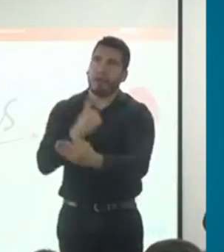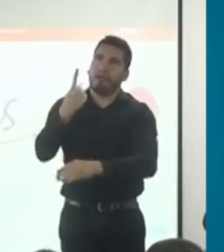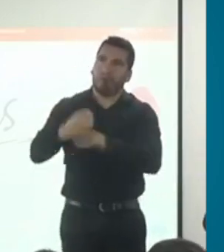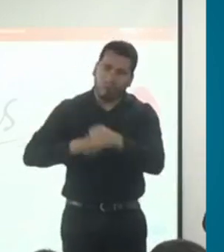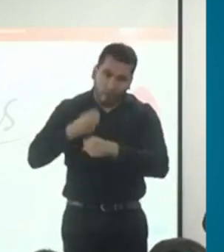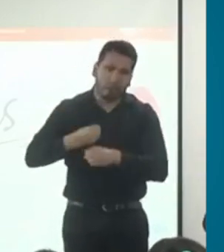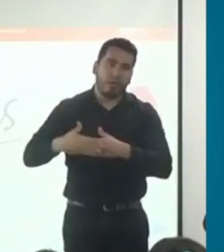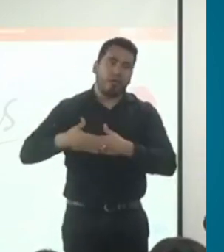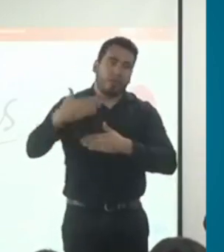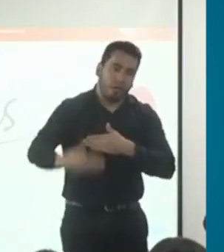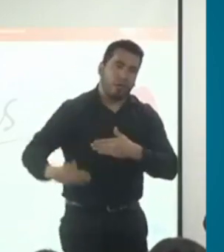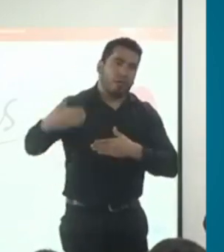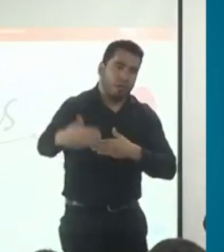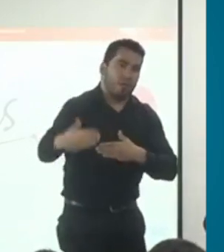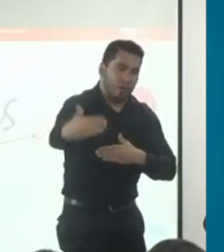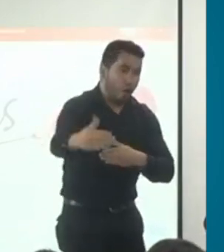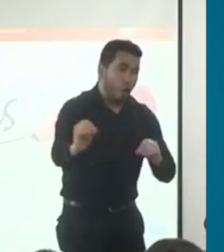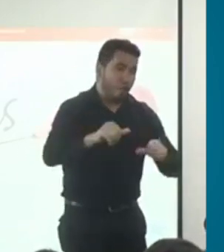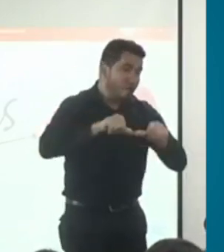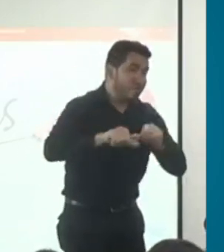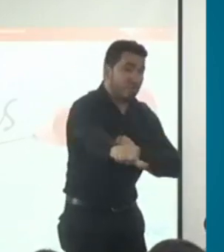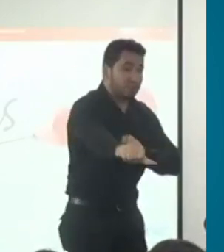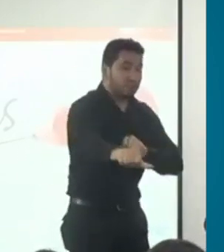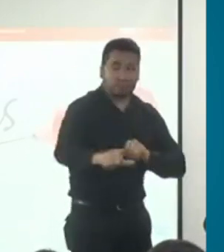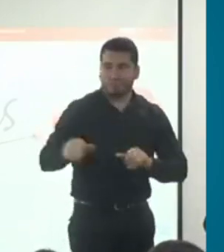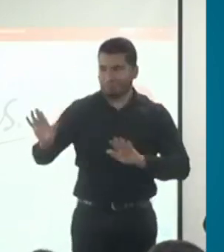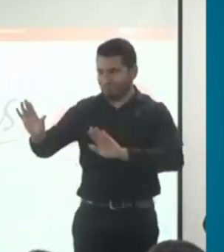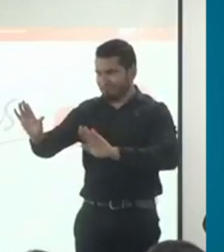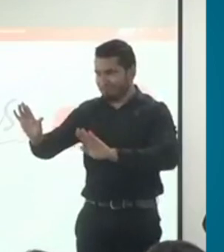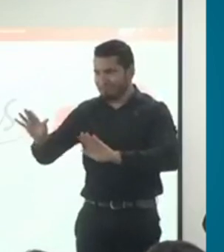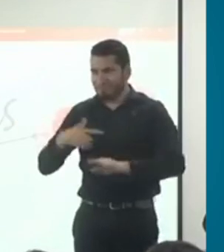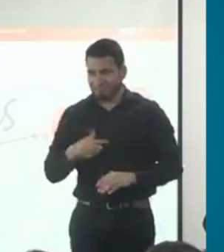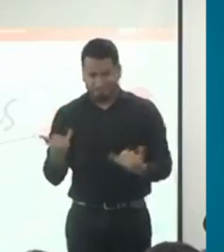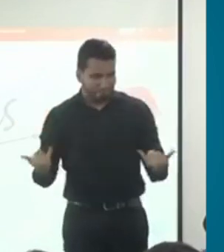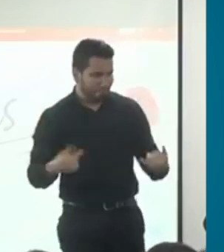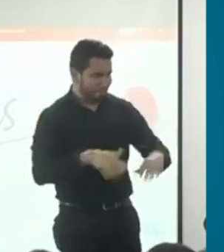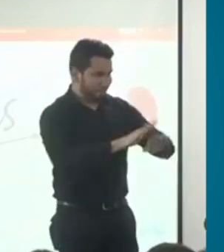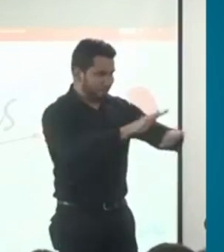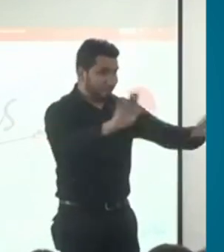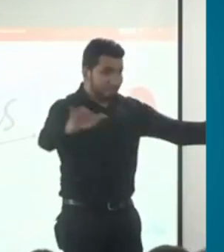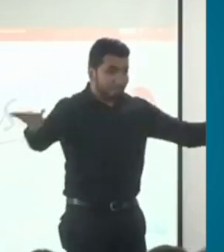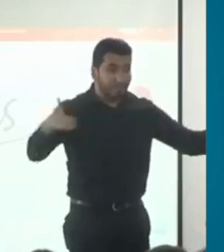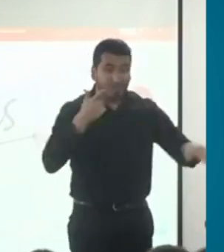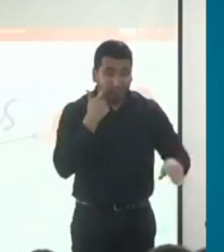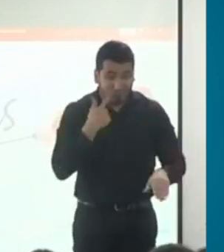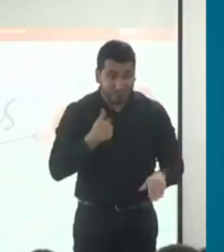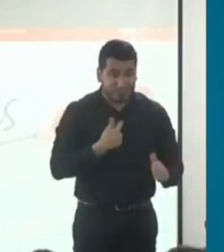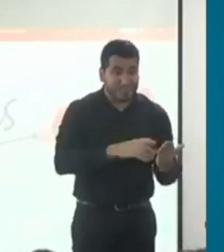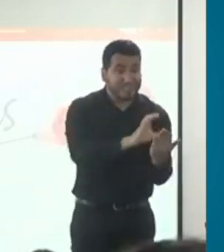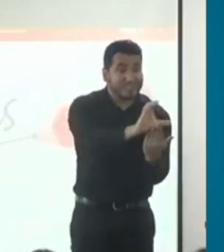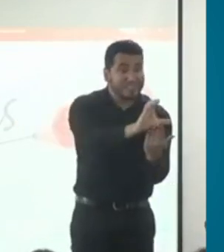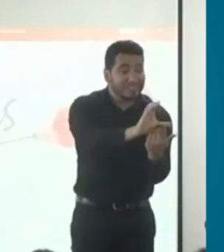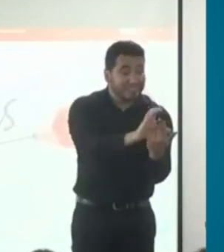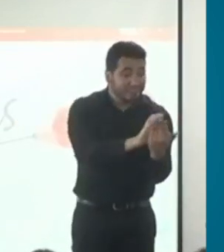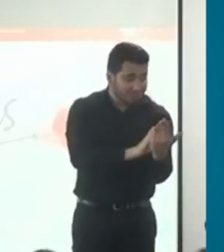retomar la presentación, ¿de acuerdo? Dijimos que el certificado solo se actualiza en tres momentos. ¿Recuerdan?